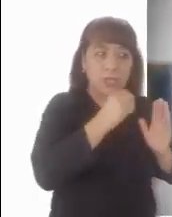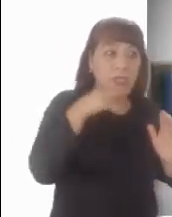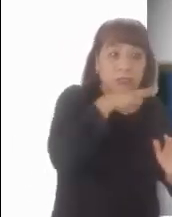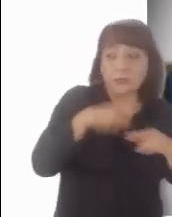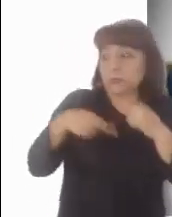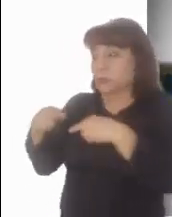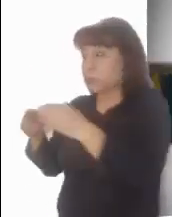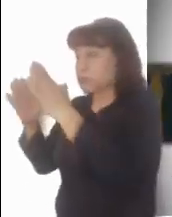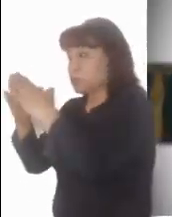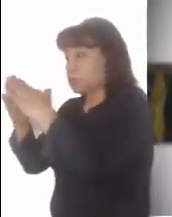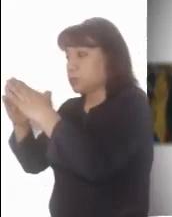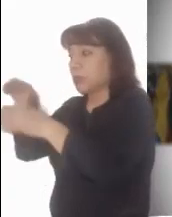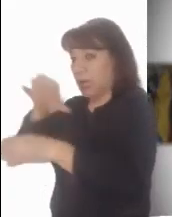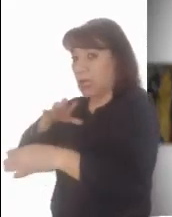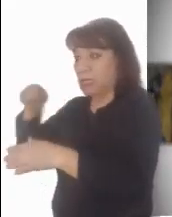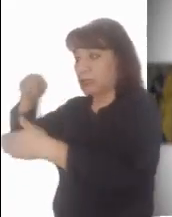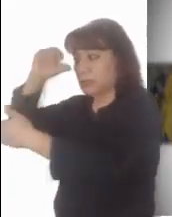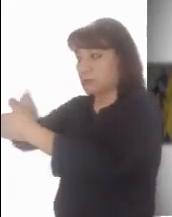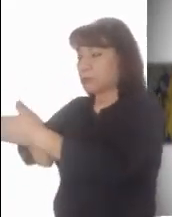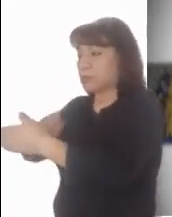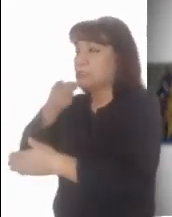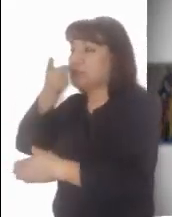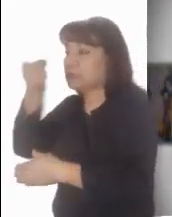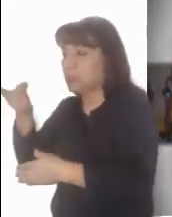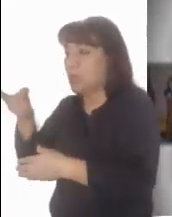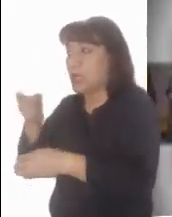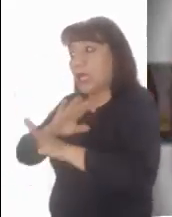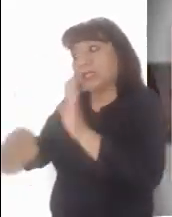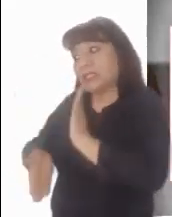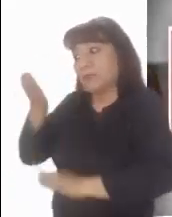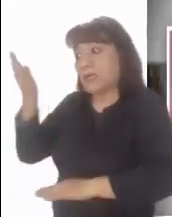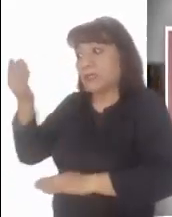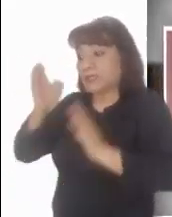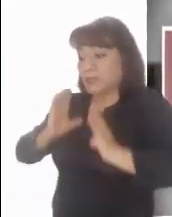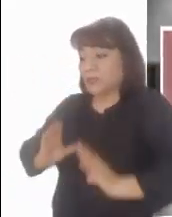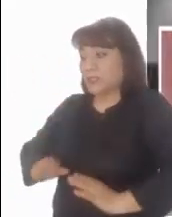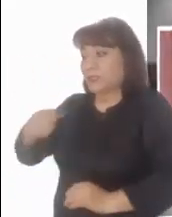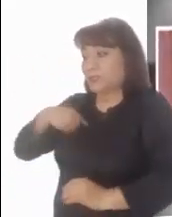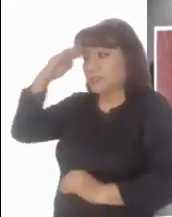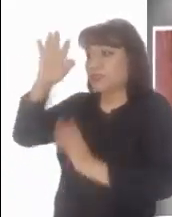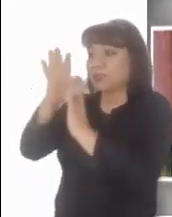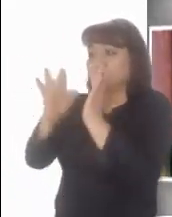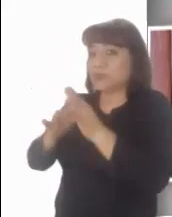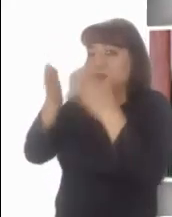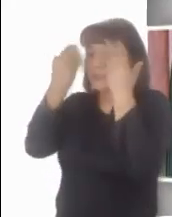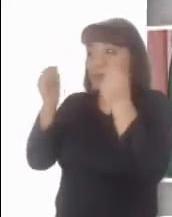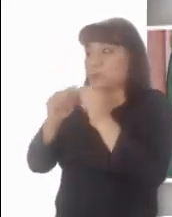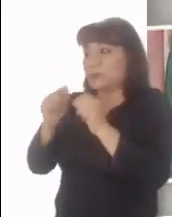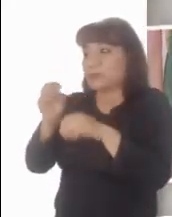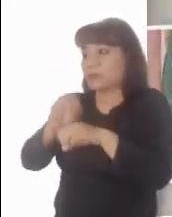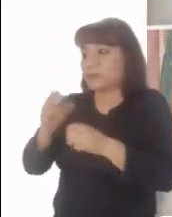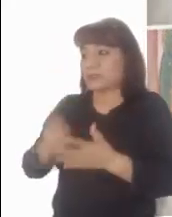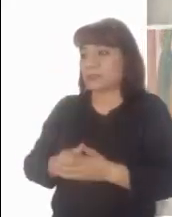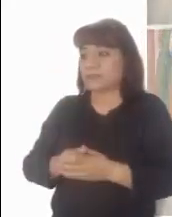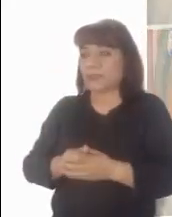Simón Pedro y el otro discípulo, a quien Jesús amaba, y les dijo, Se han llevado del sepulcro al Señor y no sabemos dónde lo